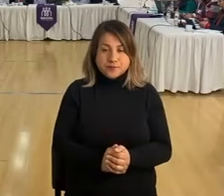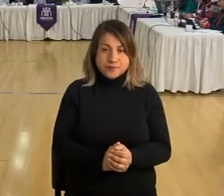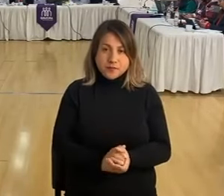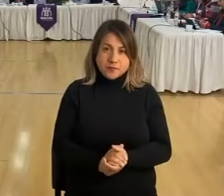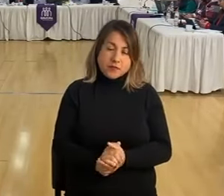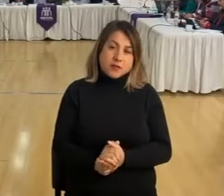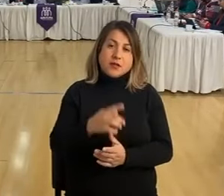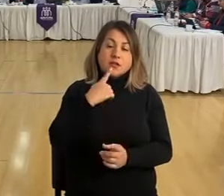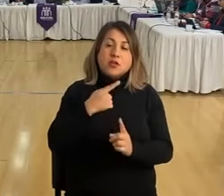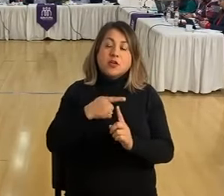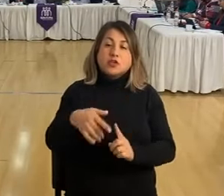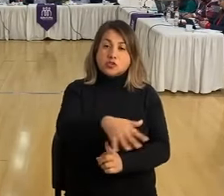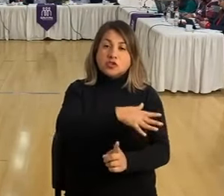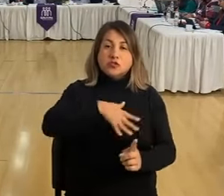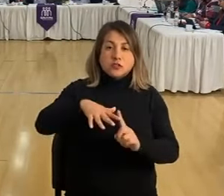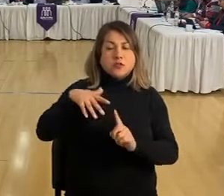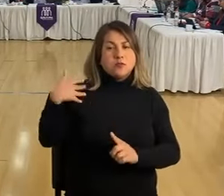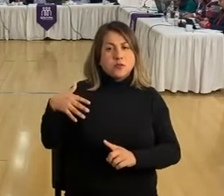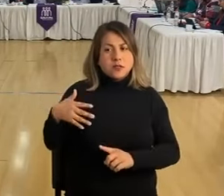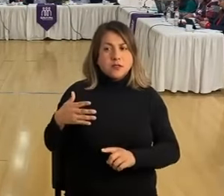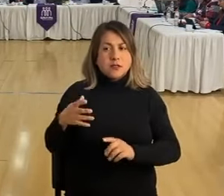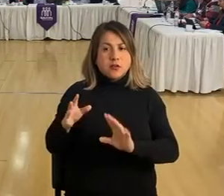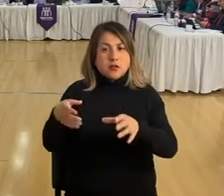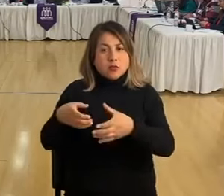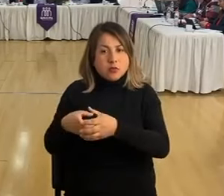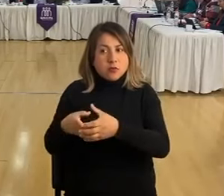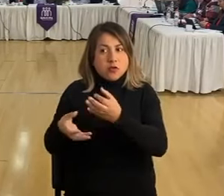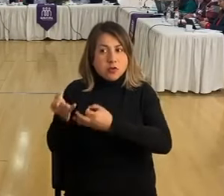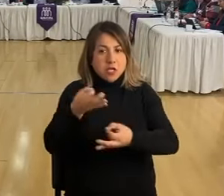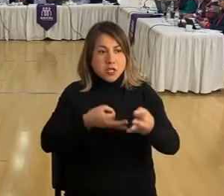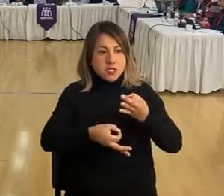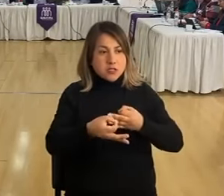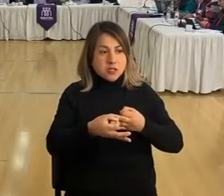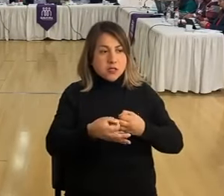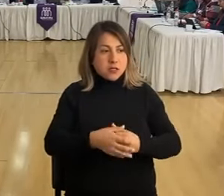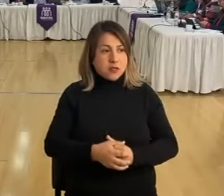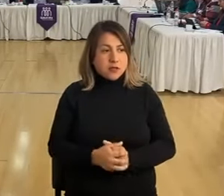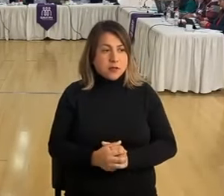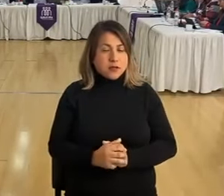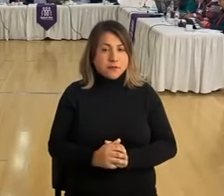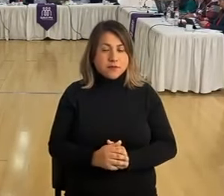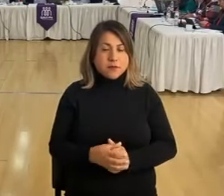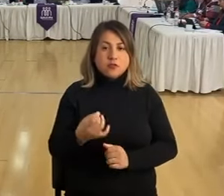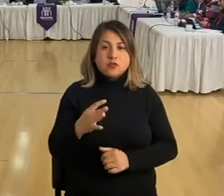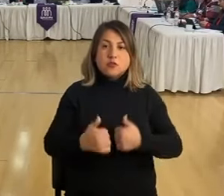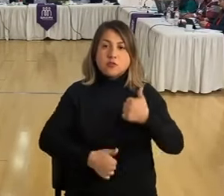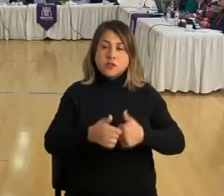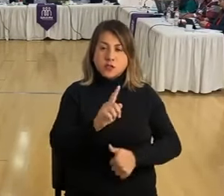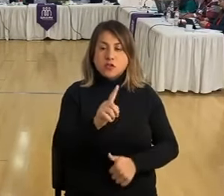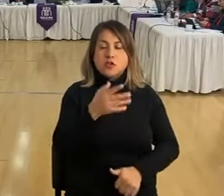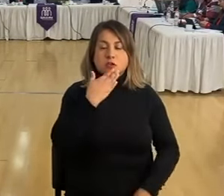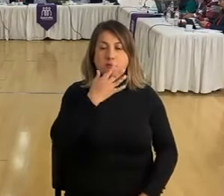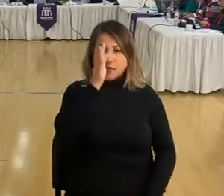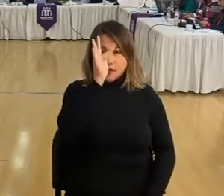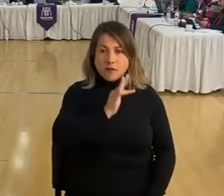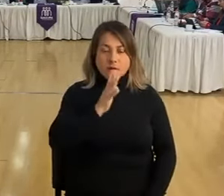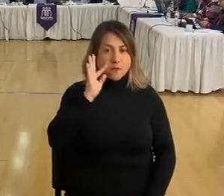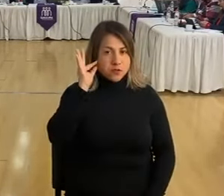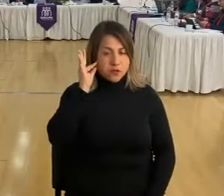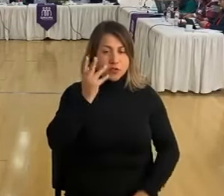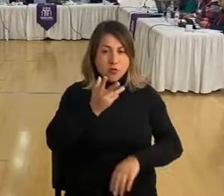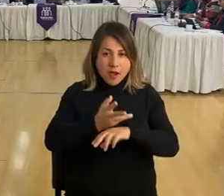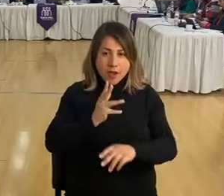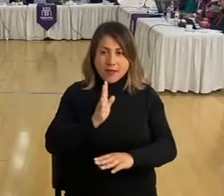contexto creo que es importante escuchar a este grupo, lo que se ha mencionado, no solo con los profesionales, sino con los funcionarios que están en el terreno y